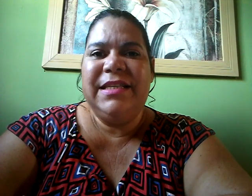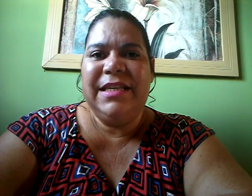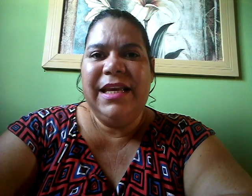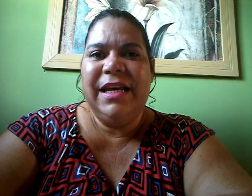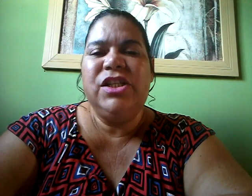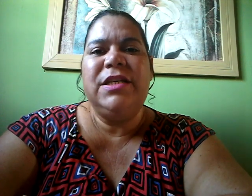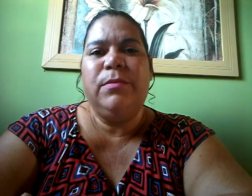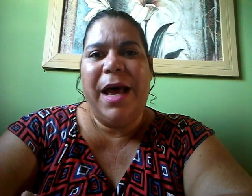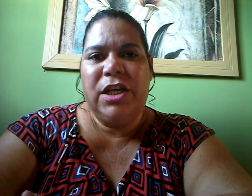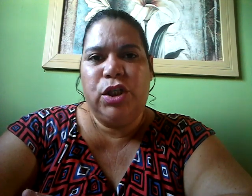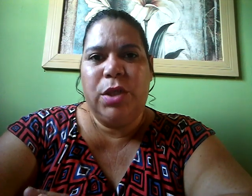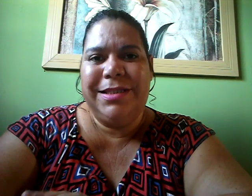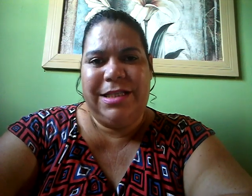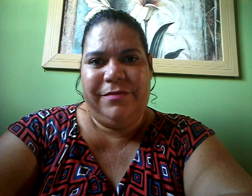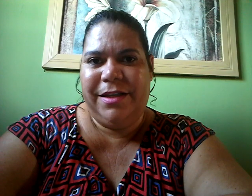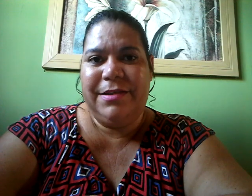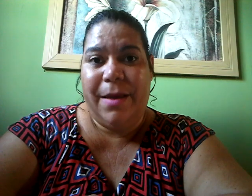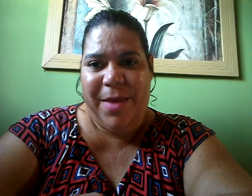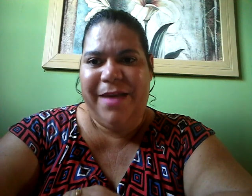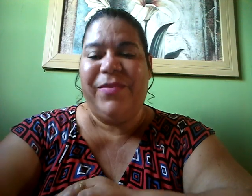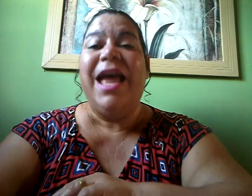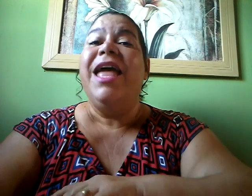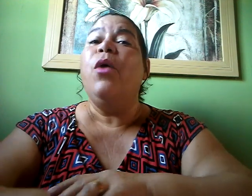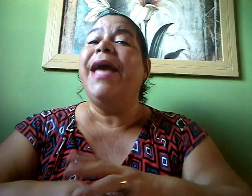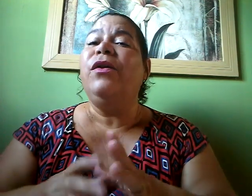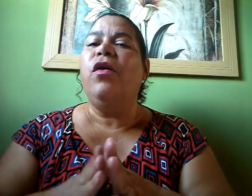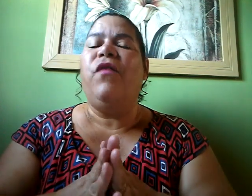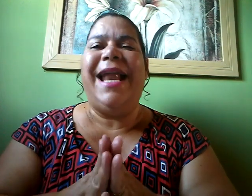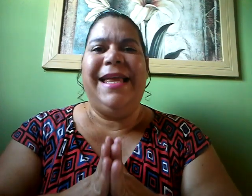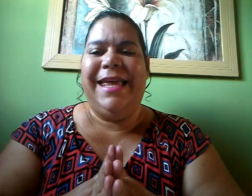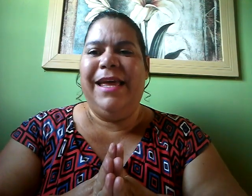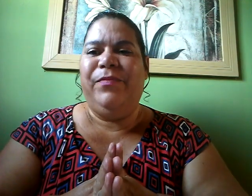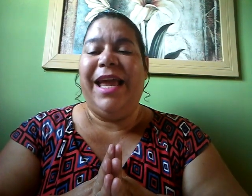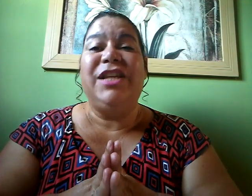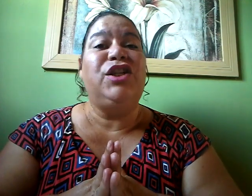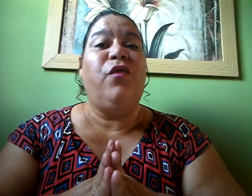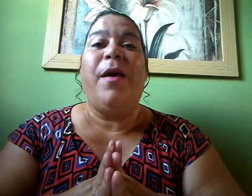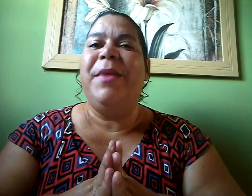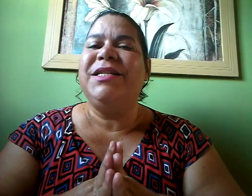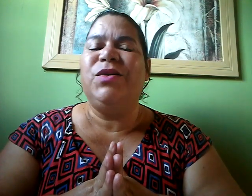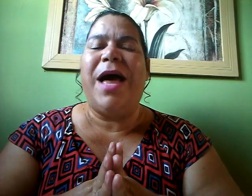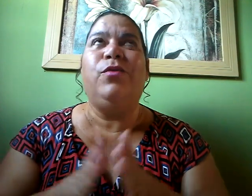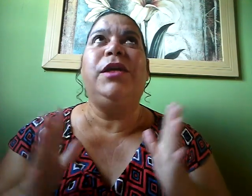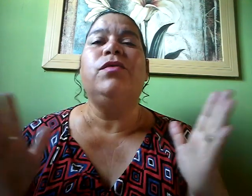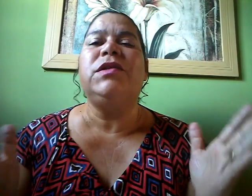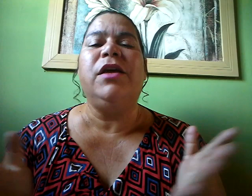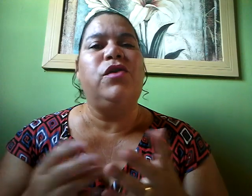Beneficiantes Para as nossas vidas Amém? Eu quero louvar aqui Este louvor abençoado Que o Senhor